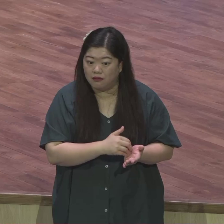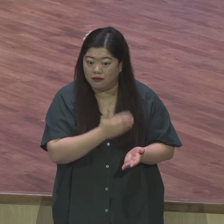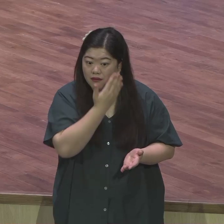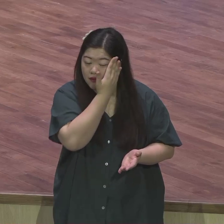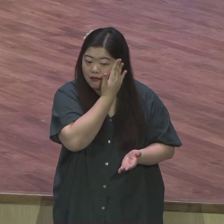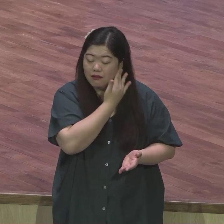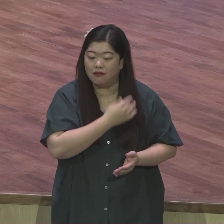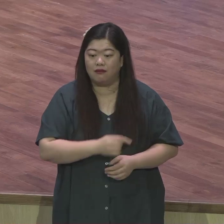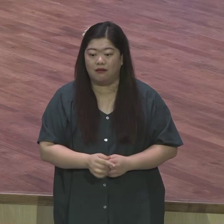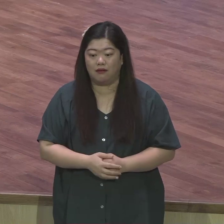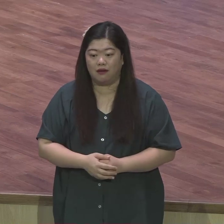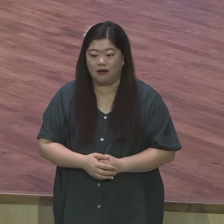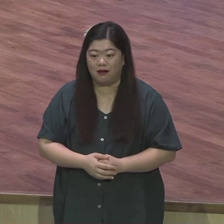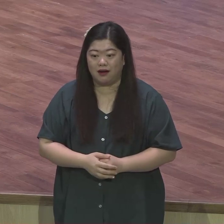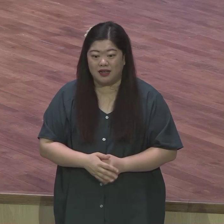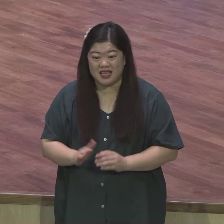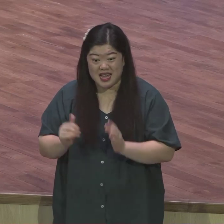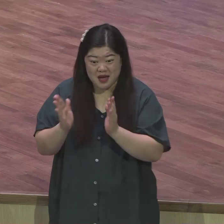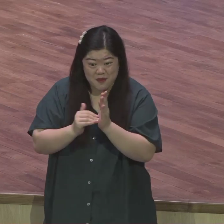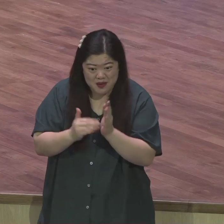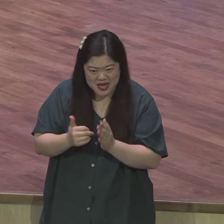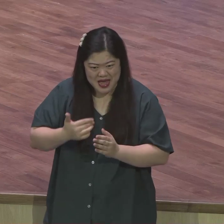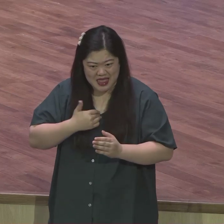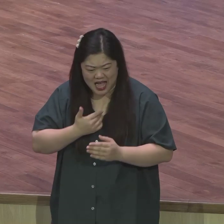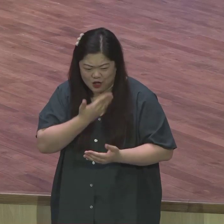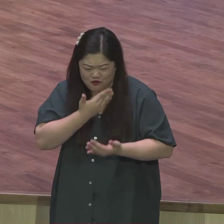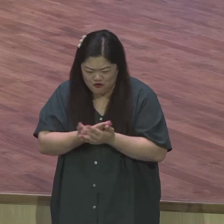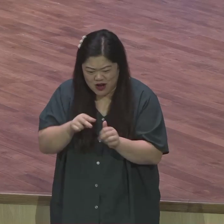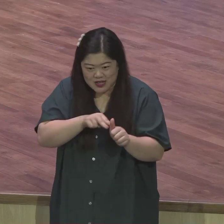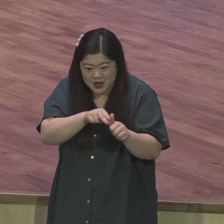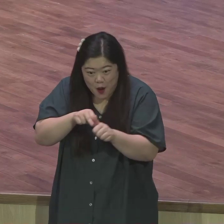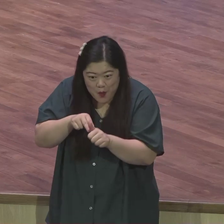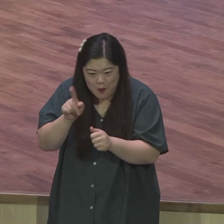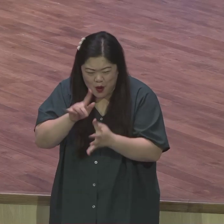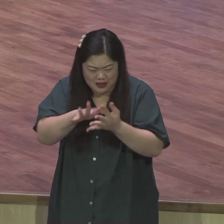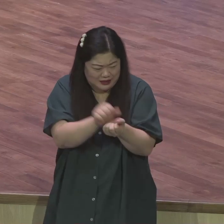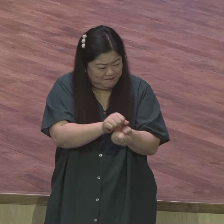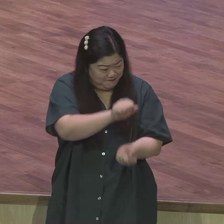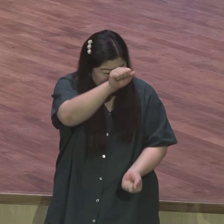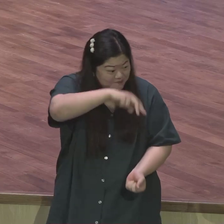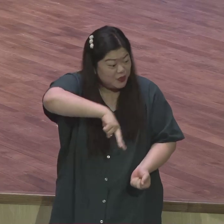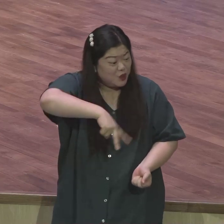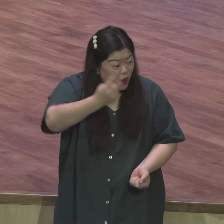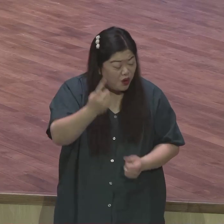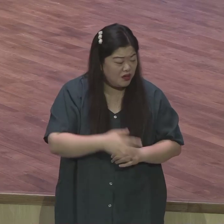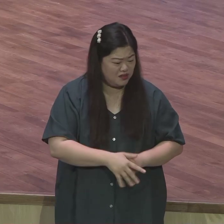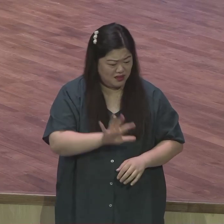그만큼 자신 분야에서 타의 추종을 불허하는 열정과 사랑이 있다는 거죠